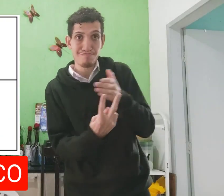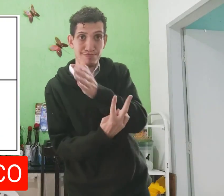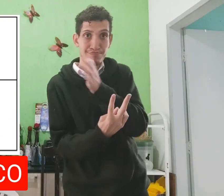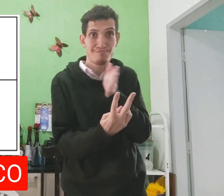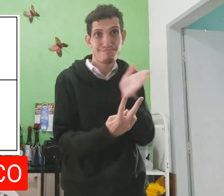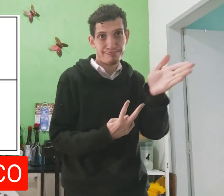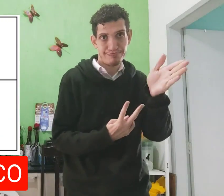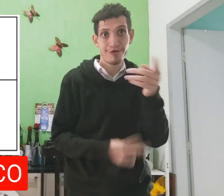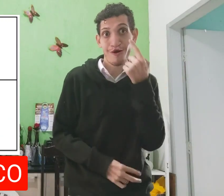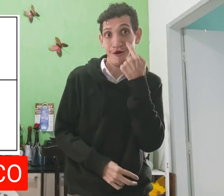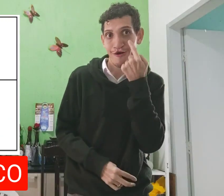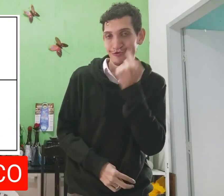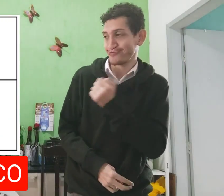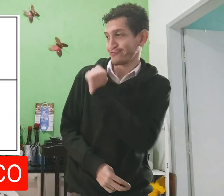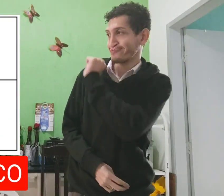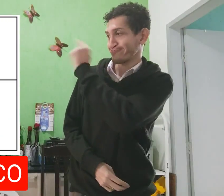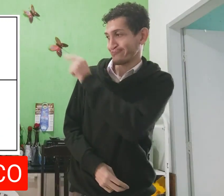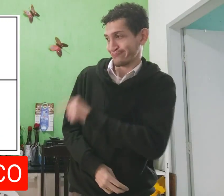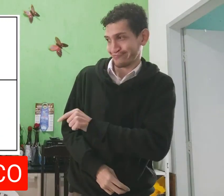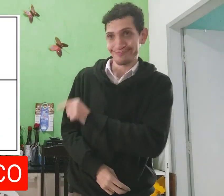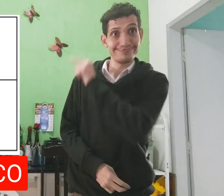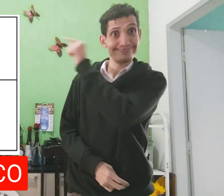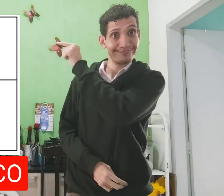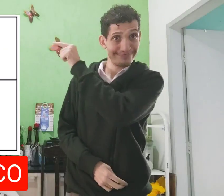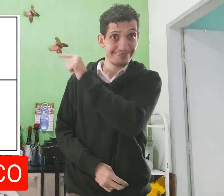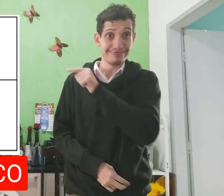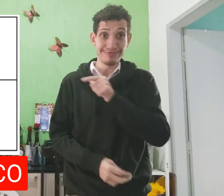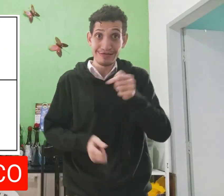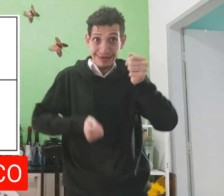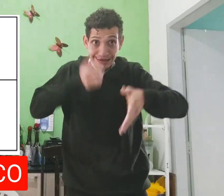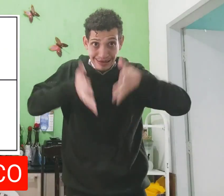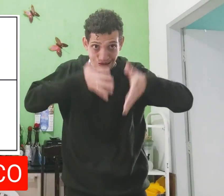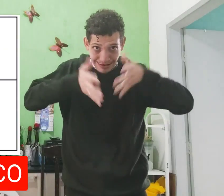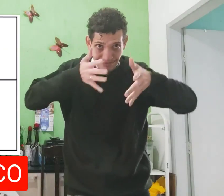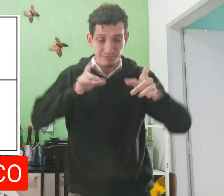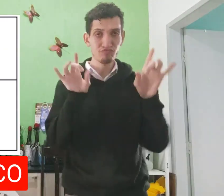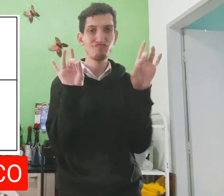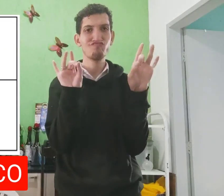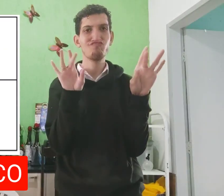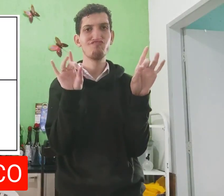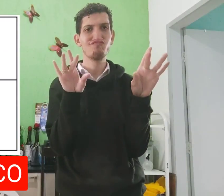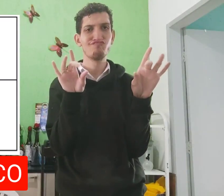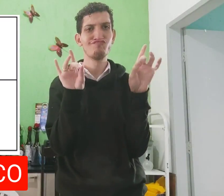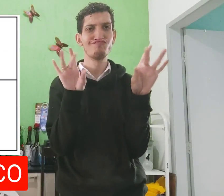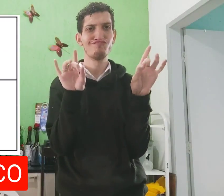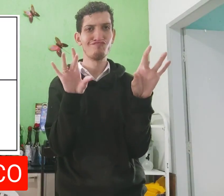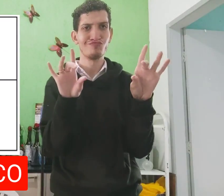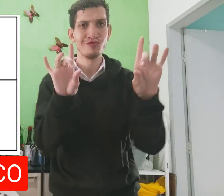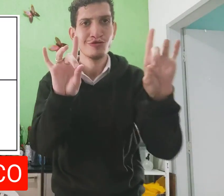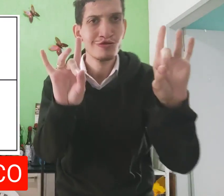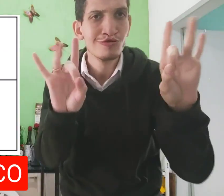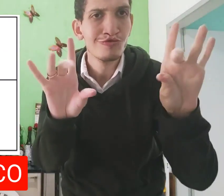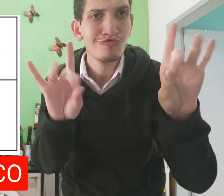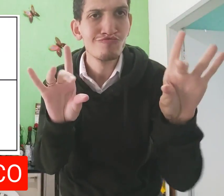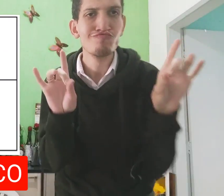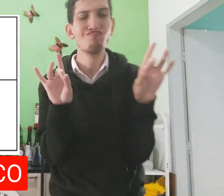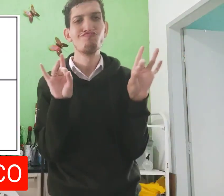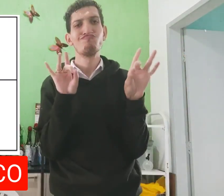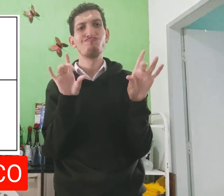possível duas possibilidades, essa e essa. Essa daqui a gente sinaliza assim, desse